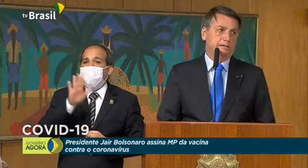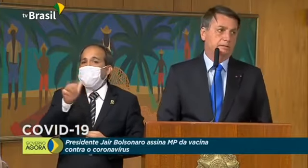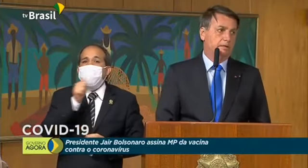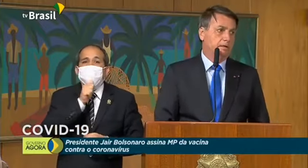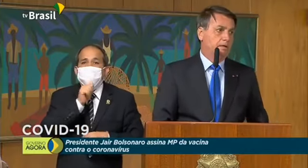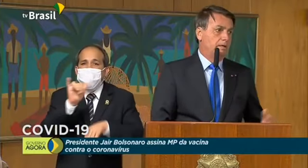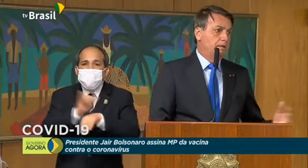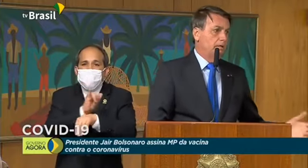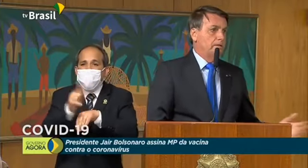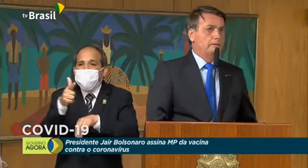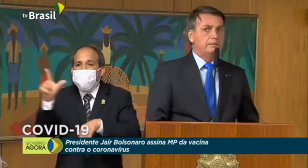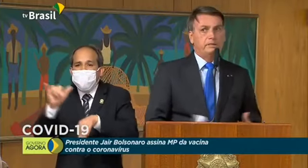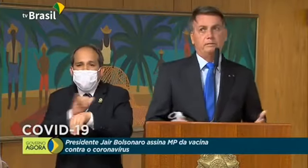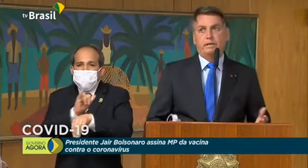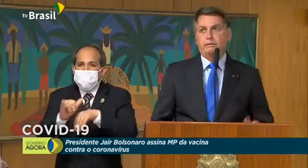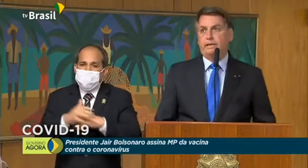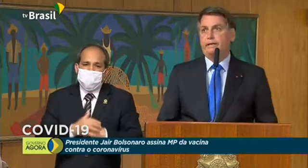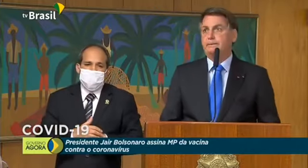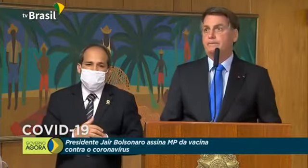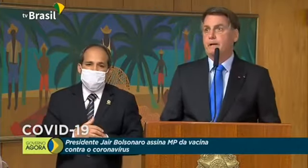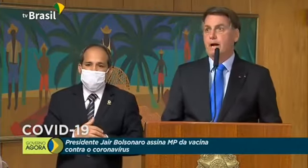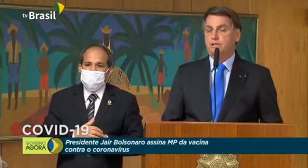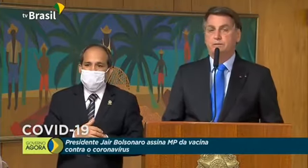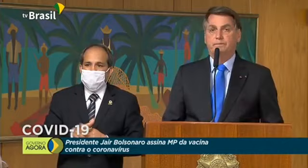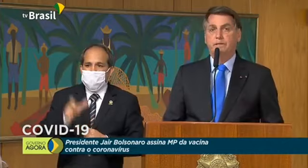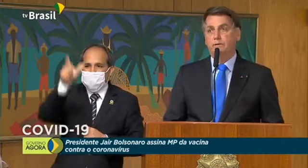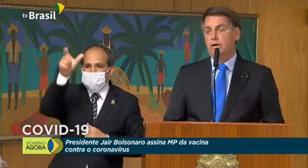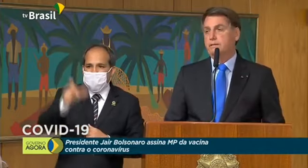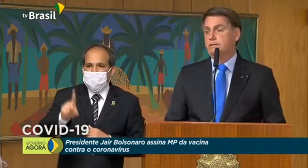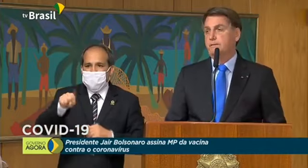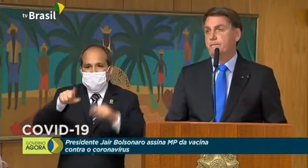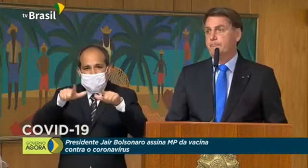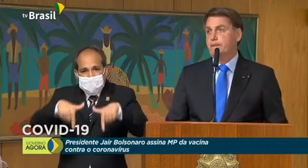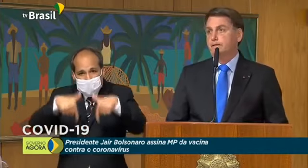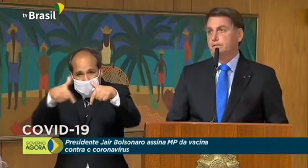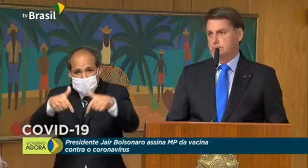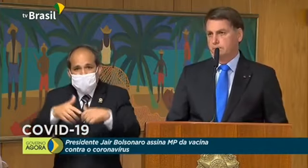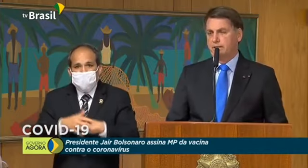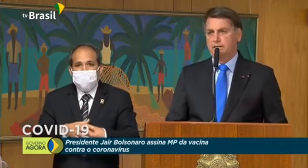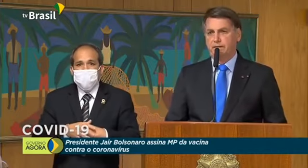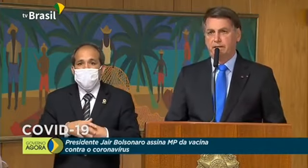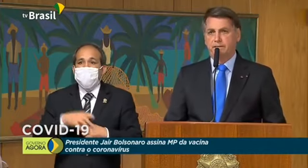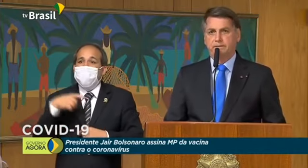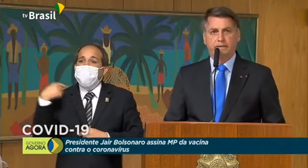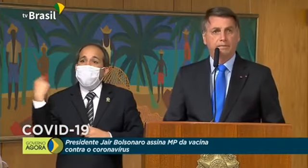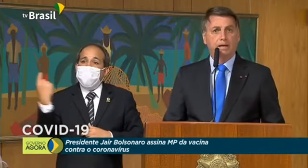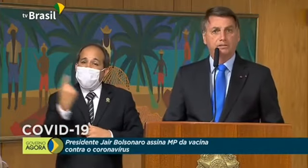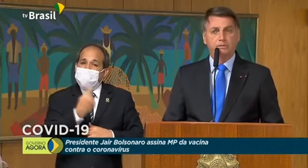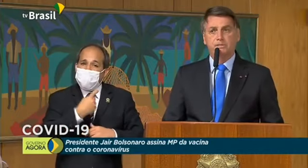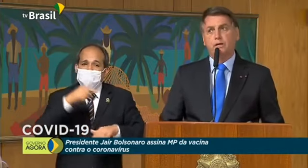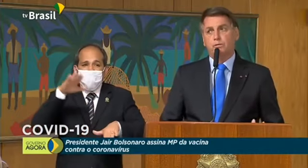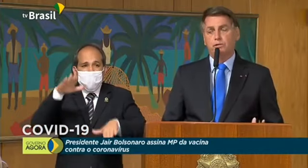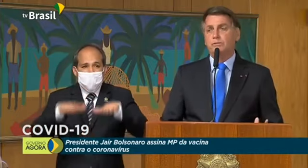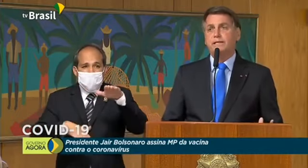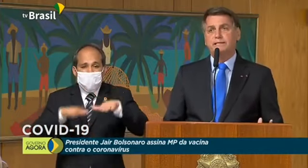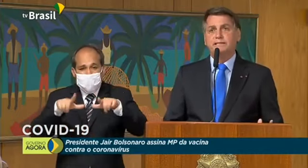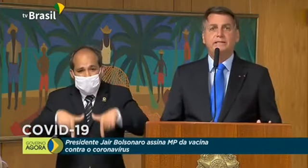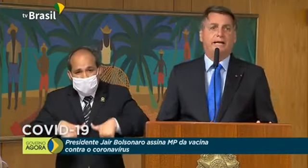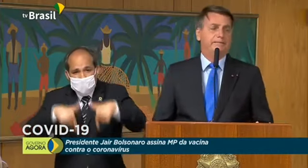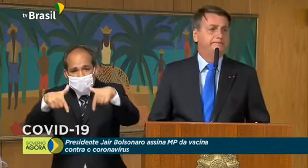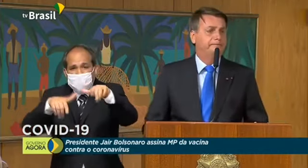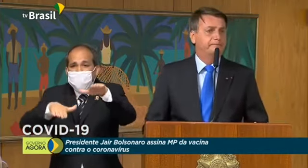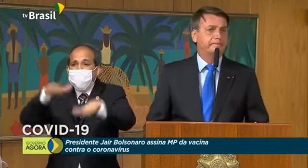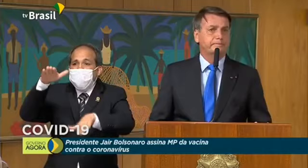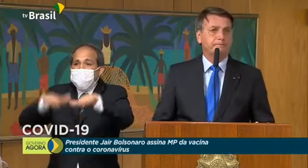alternativas. O ser humano é ágil. E nós, muitas vezes, agimos de acordo com a